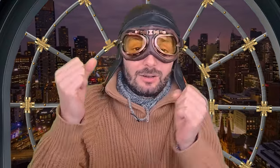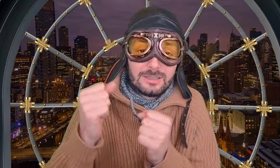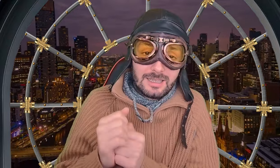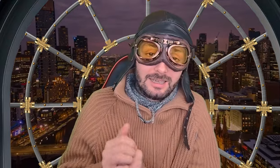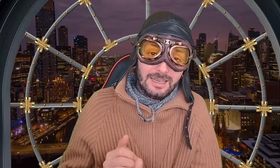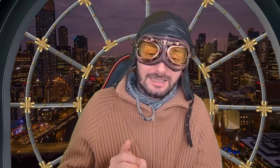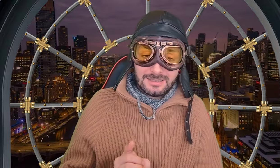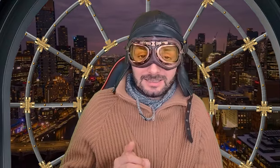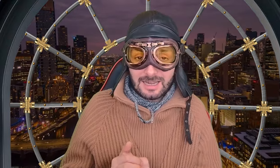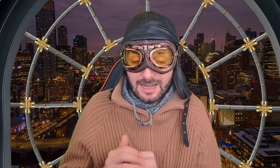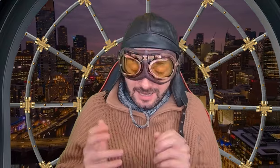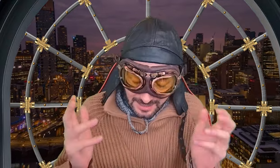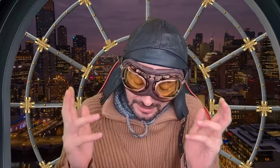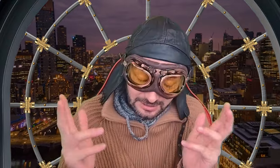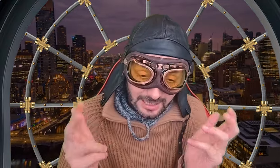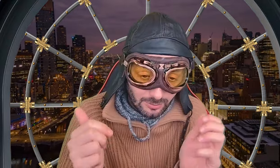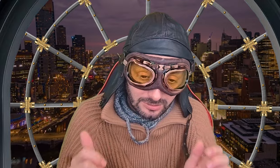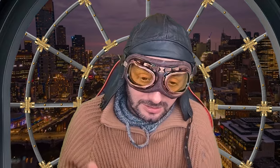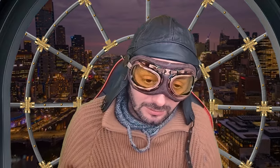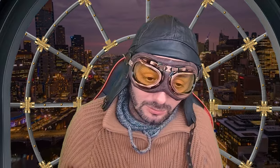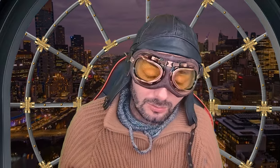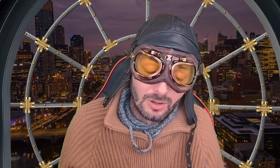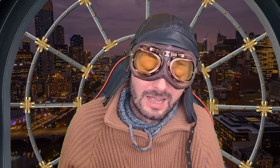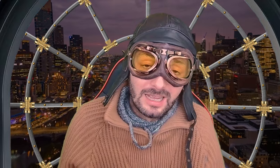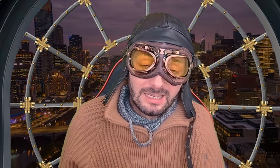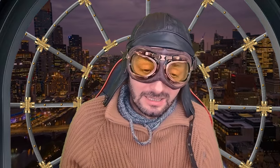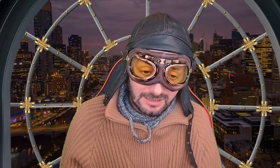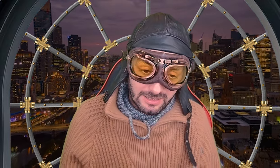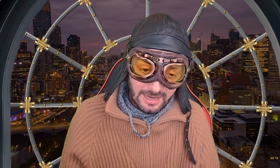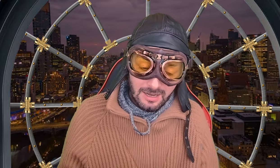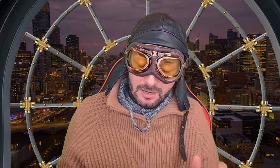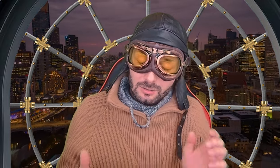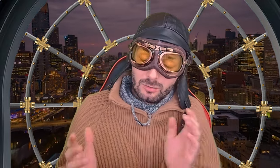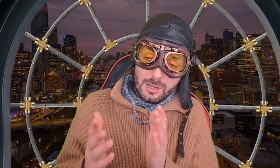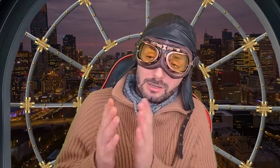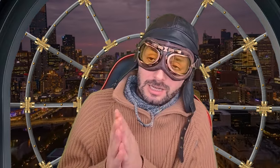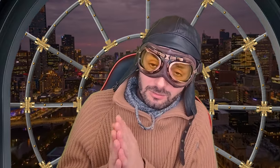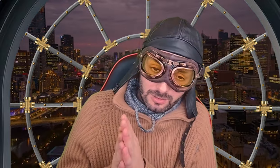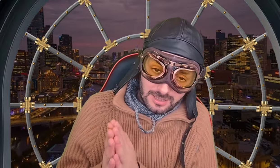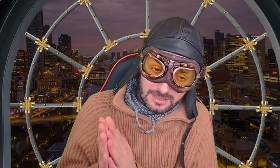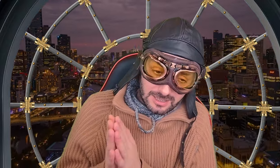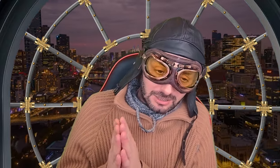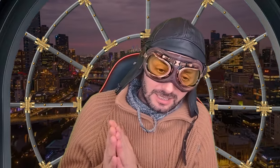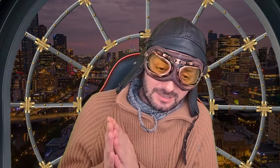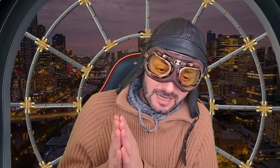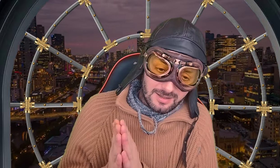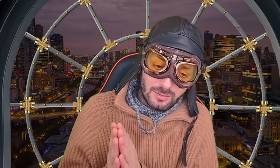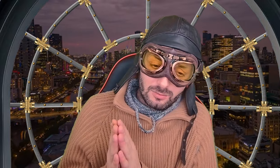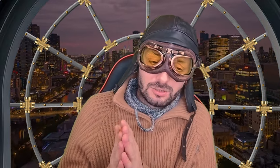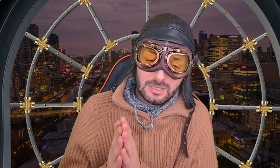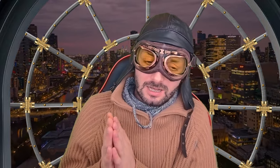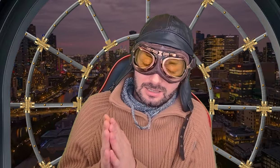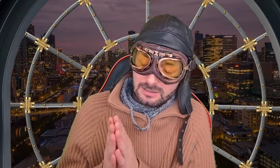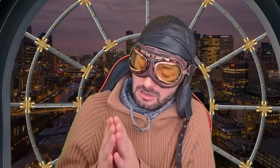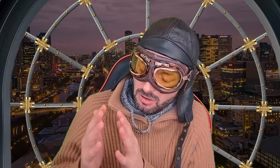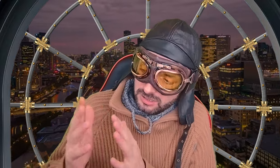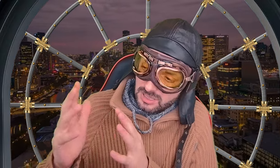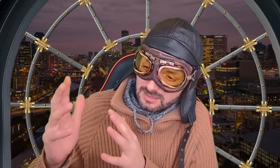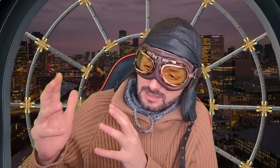ostane istina. Htjeo ti to ili ne? Dodo također, znači, je izjavio juče da se hoće da se